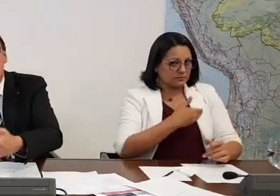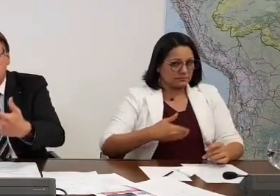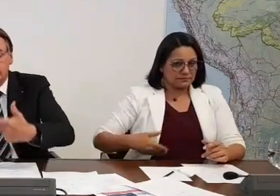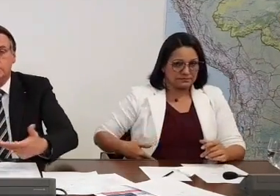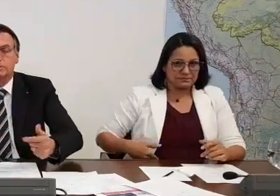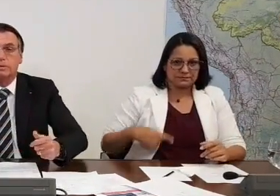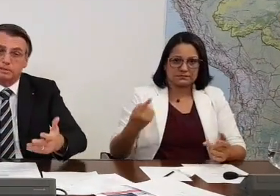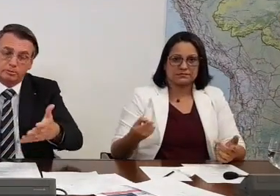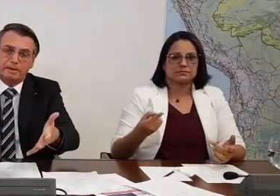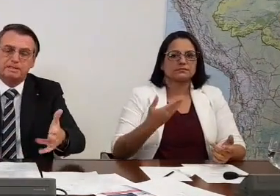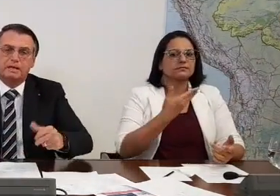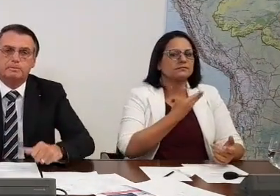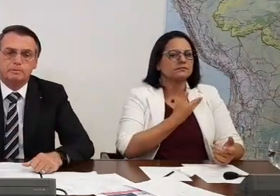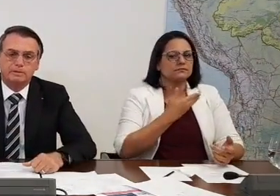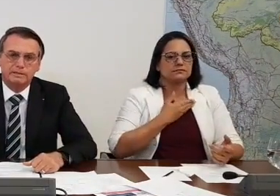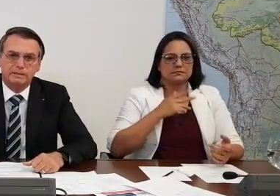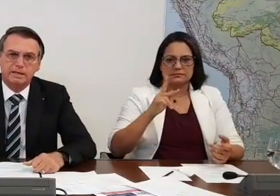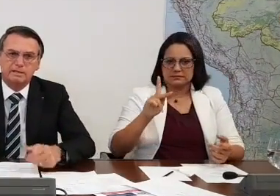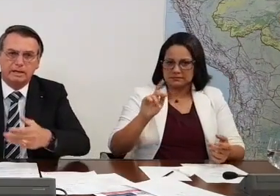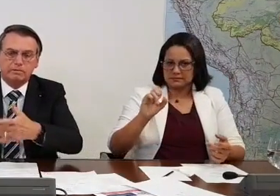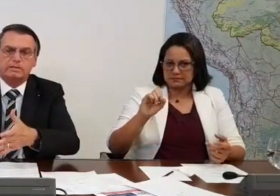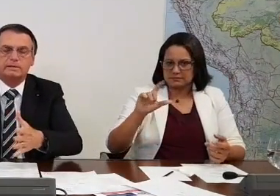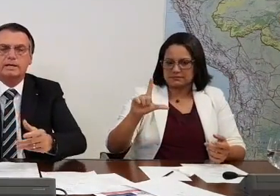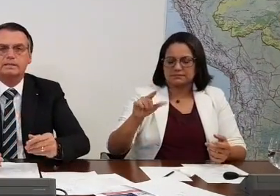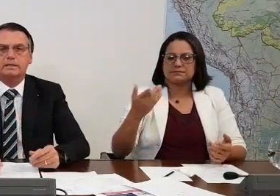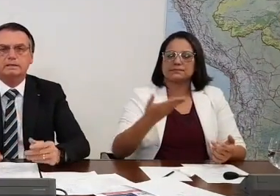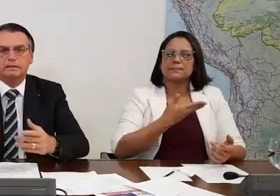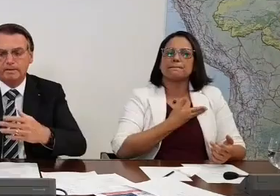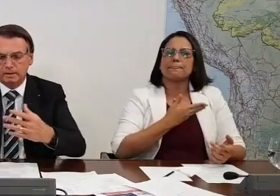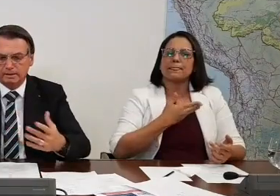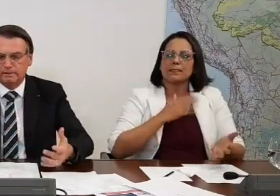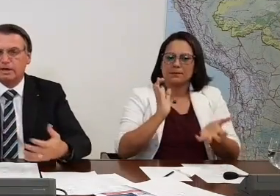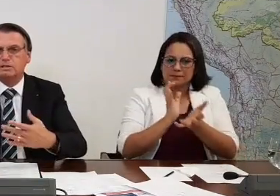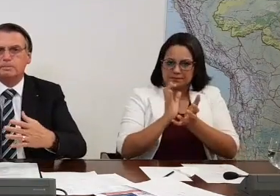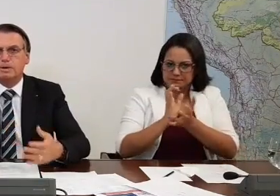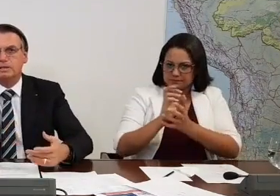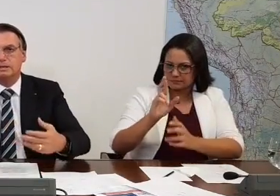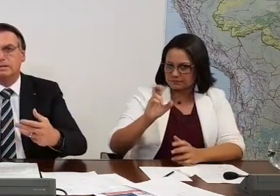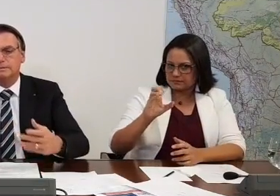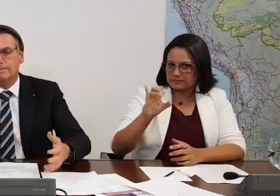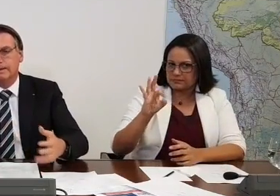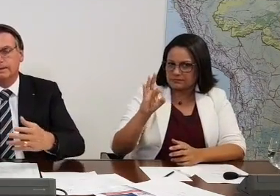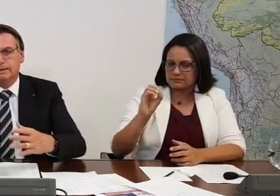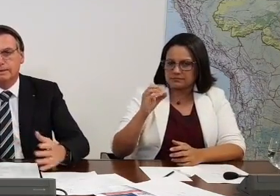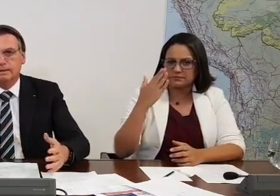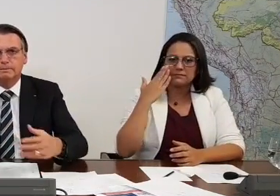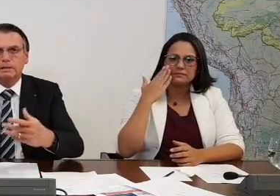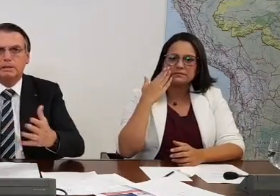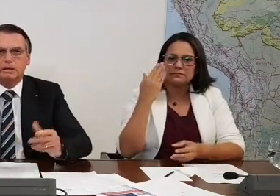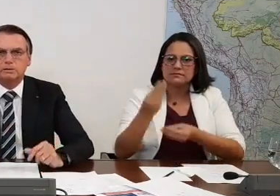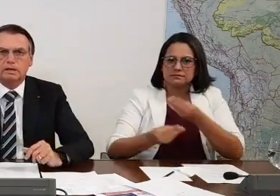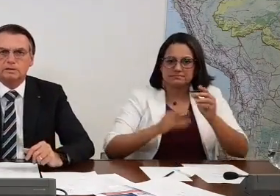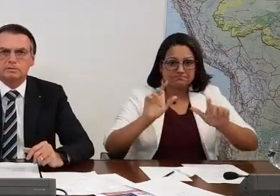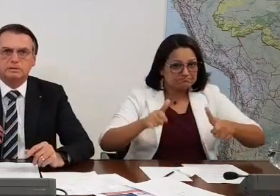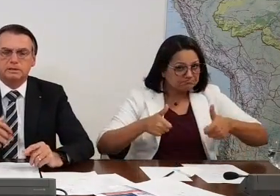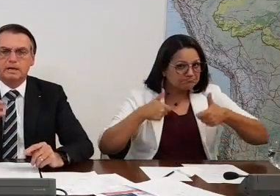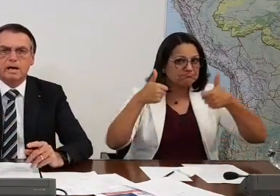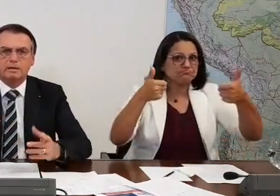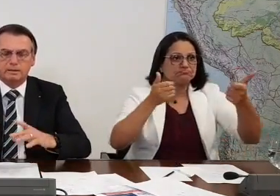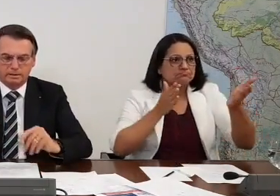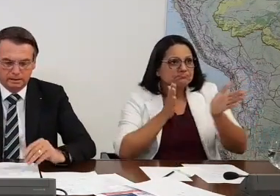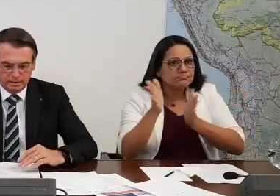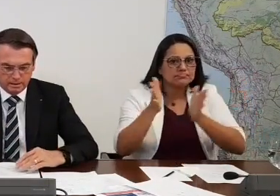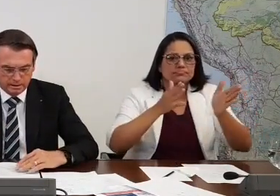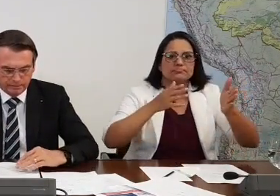do governador, que é amigo nosso, do PSL, por coincidência. É questão da receita. É que a gente pode aí melhorar o trânsito de